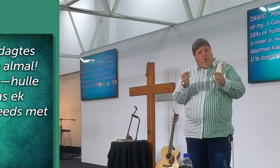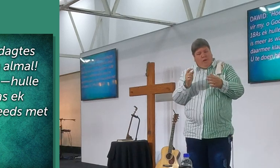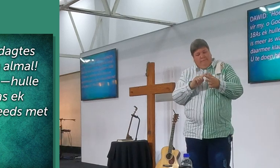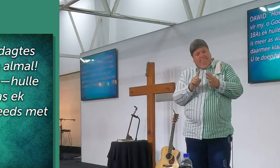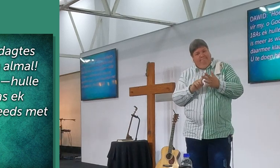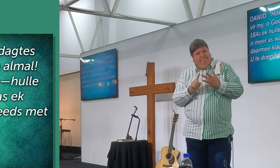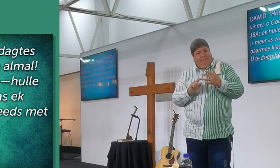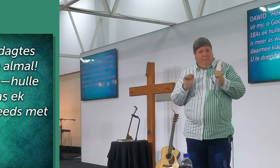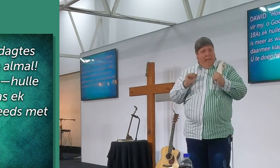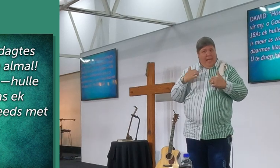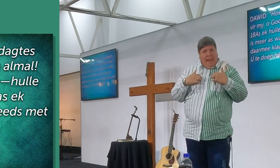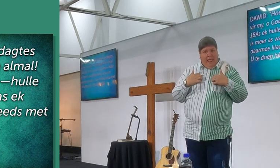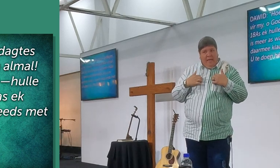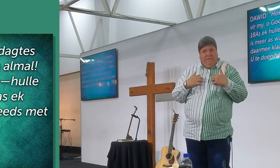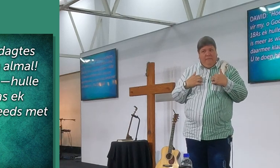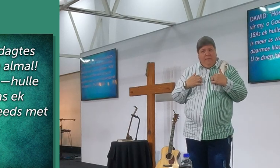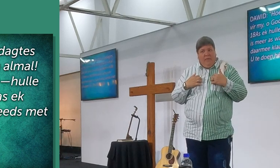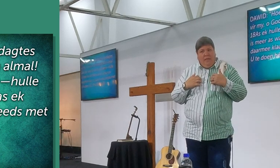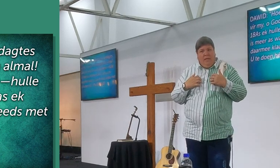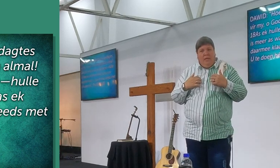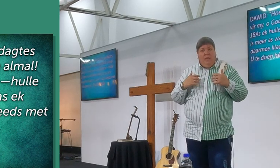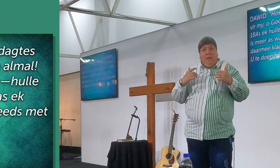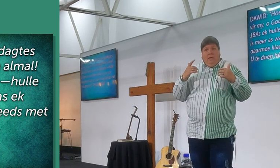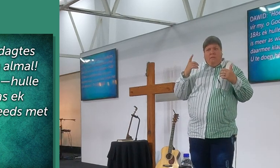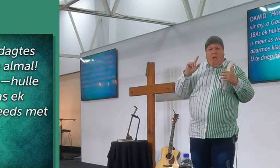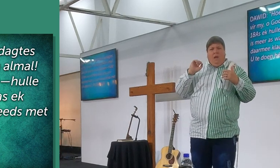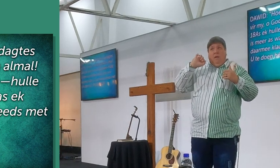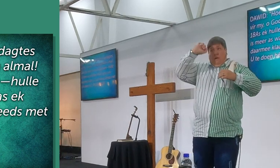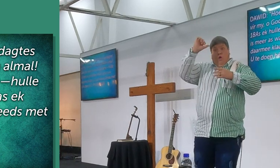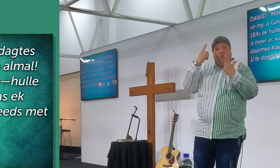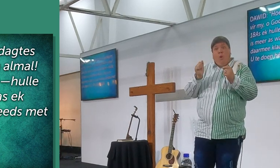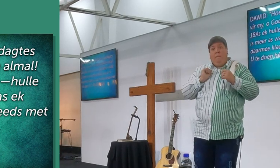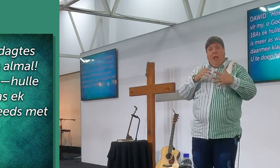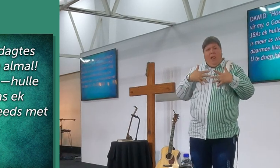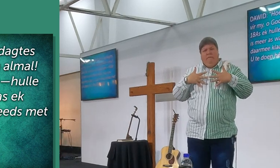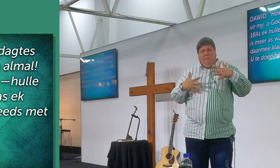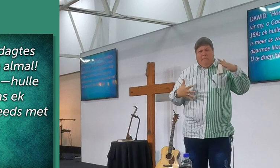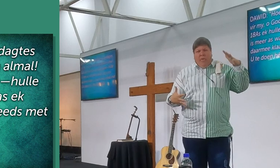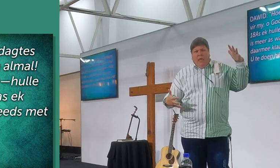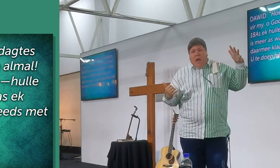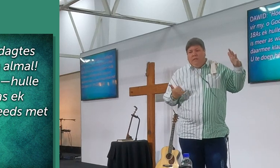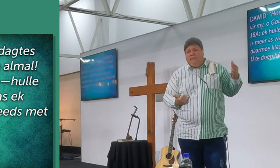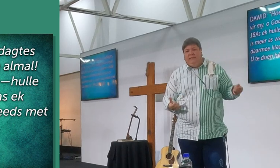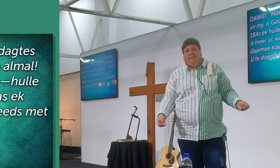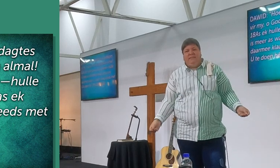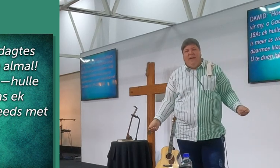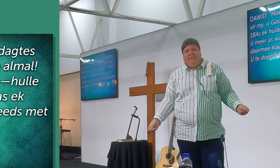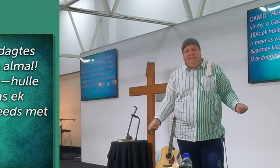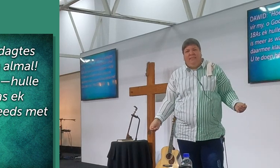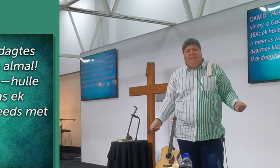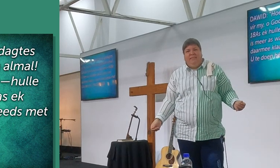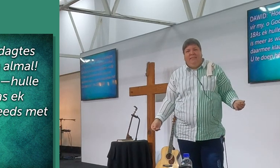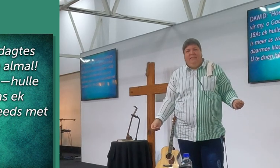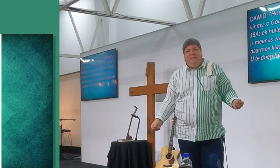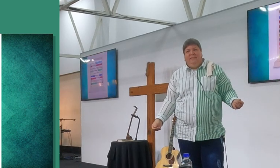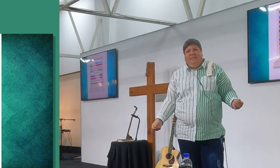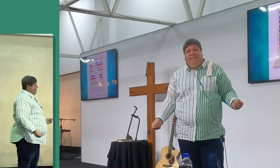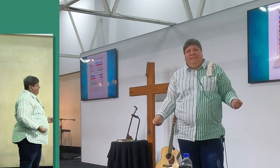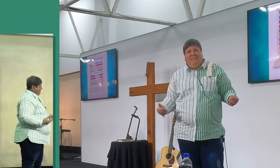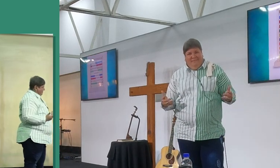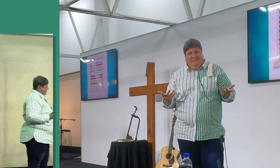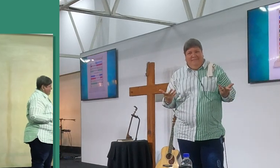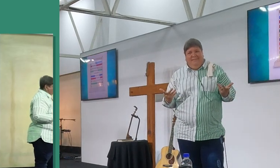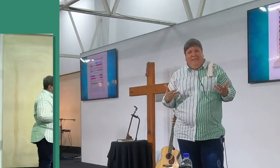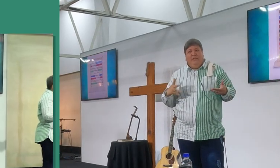leven, hulle is meer as wat daar sant is, en as ek daarmee klaar is, so ek nog steeds met, hy te doen he, so wat,